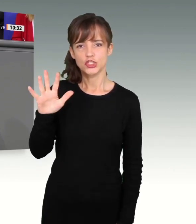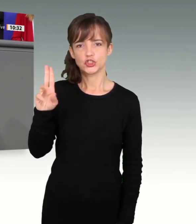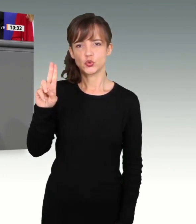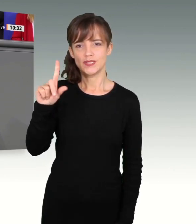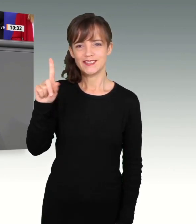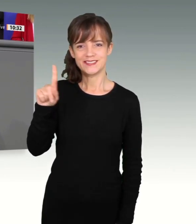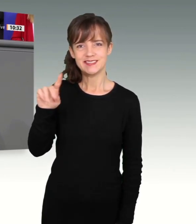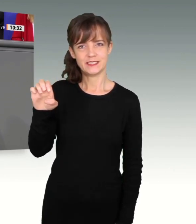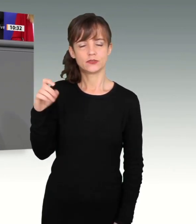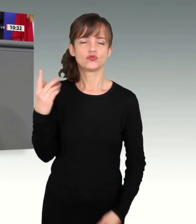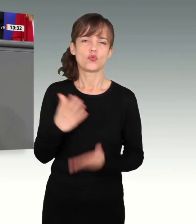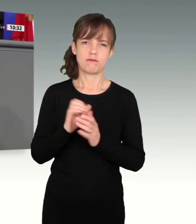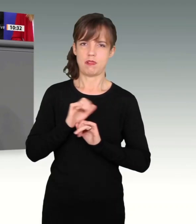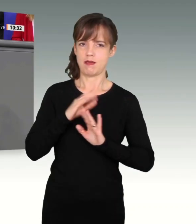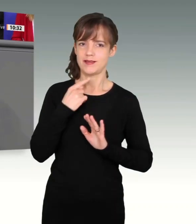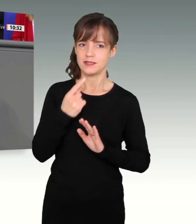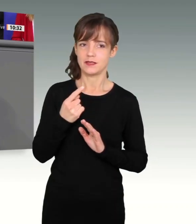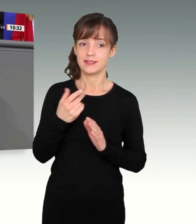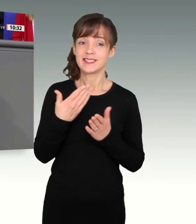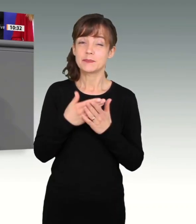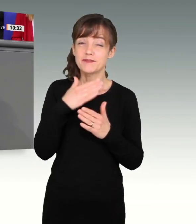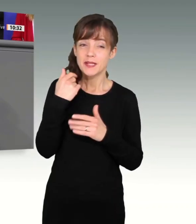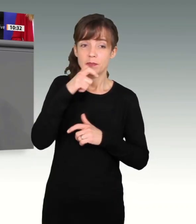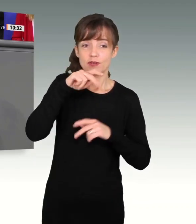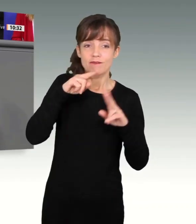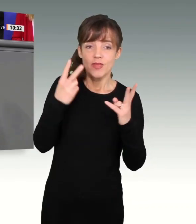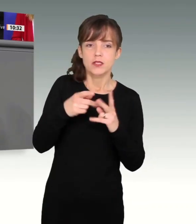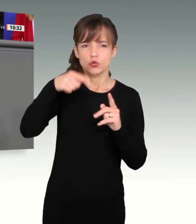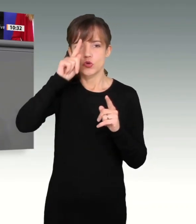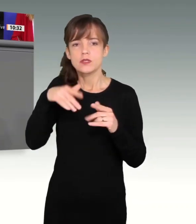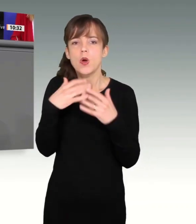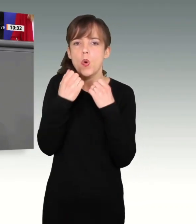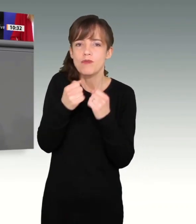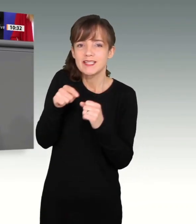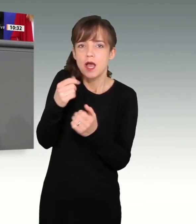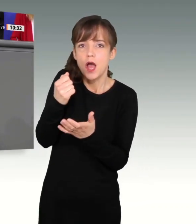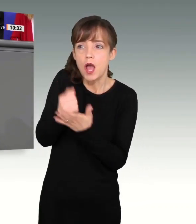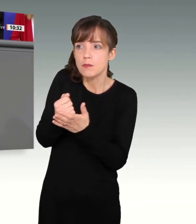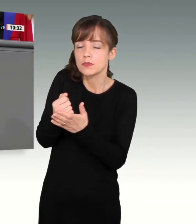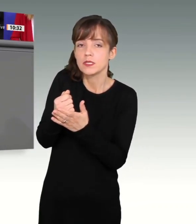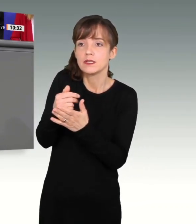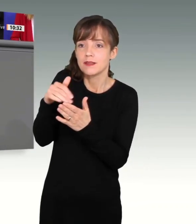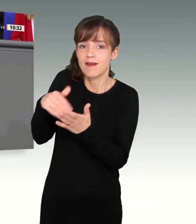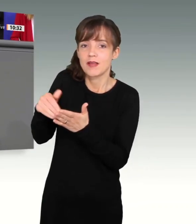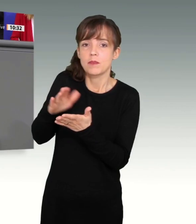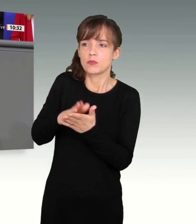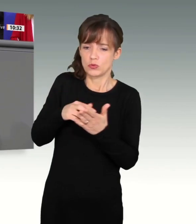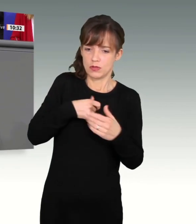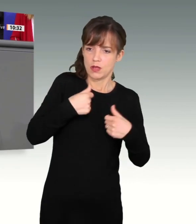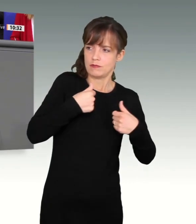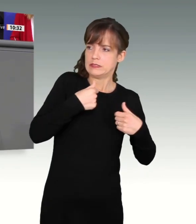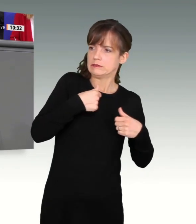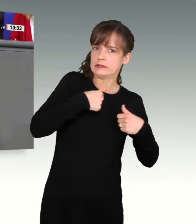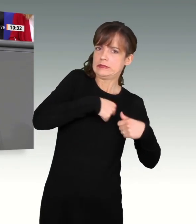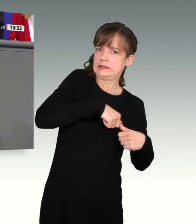auf der Welt, aber auch in Deutschland, die Hoffnung haben in dieses Amt, die eben unterdrückt werden und gerne hätten, dass ihnen geholfen wird, dass ihnen